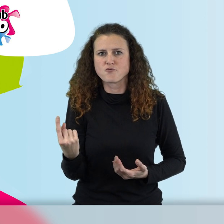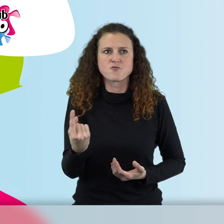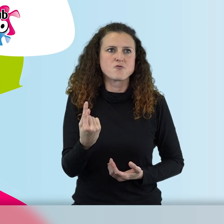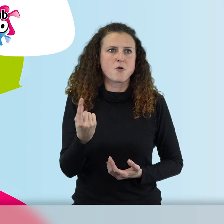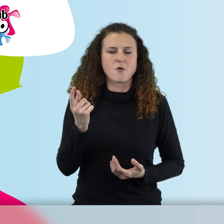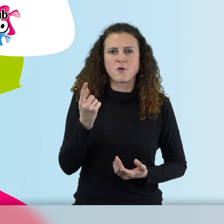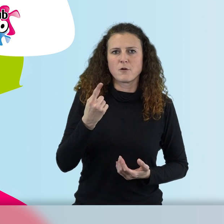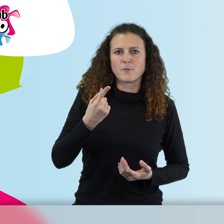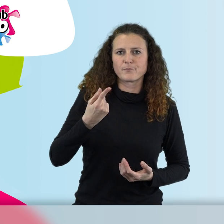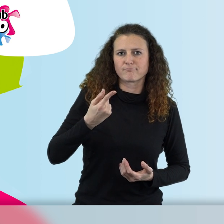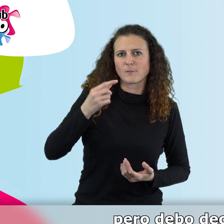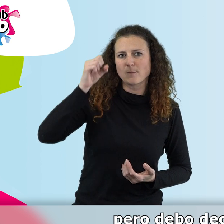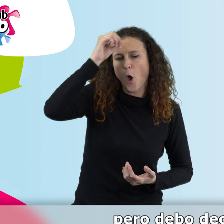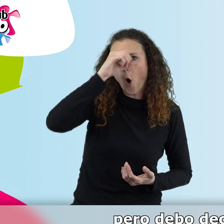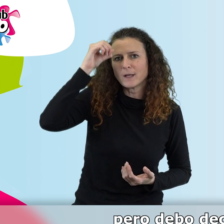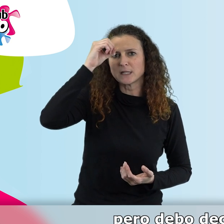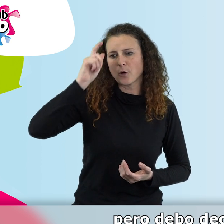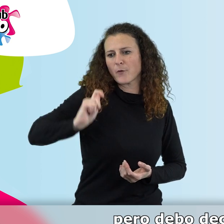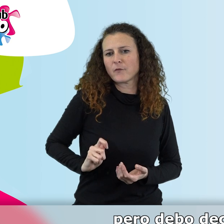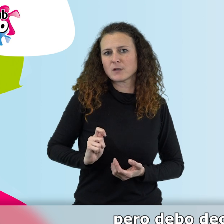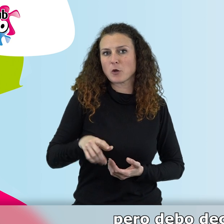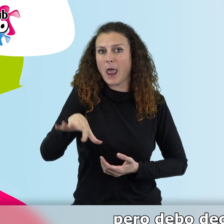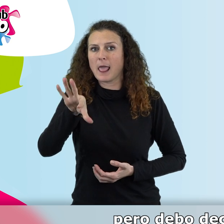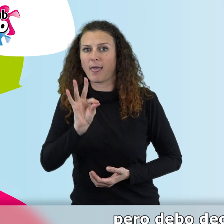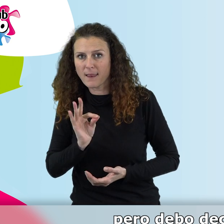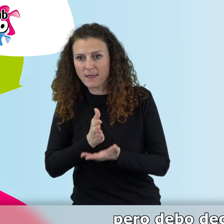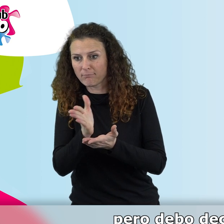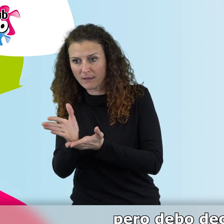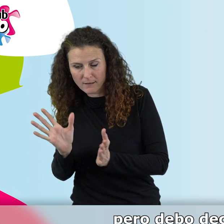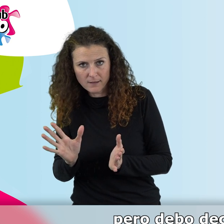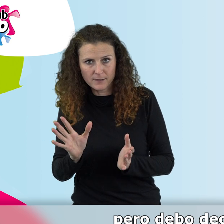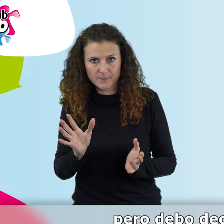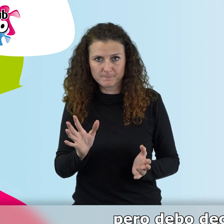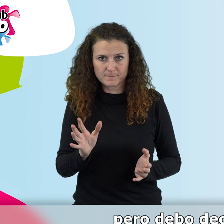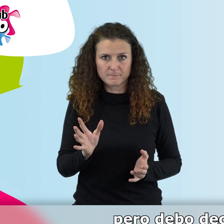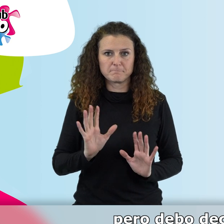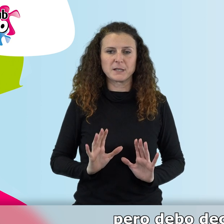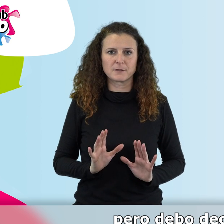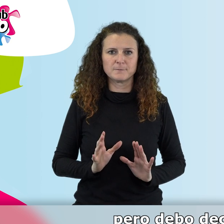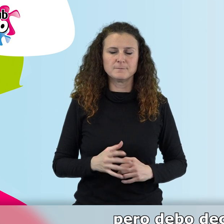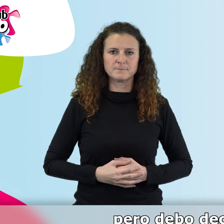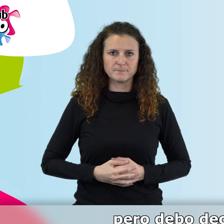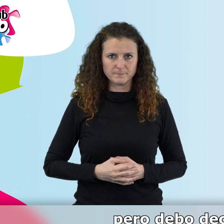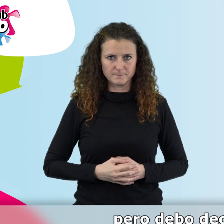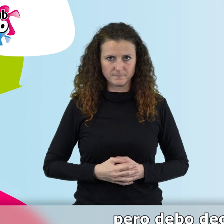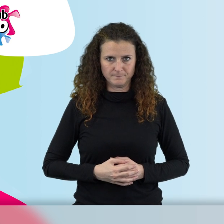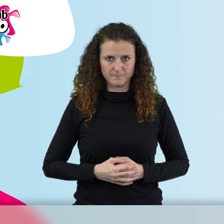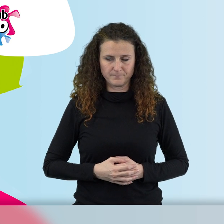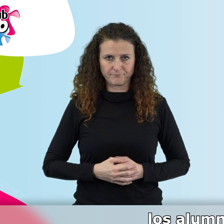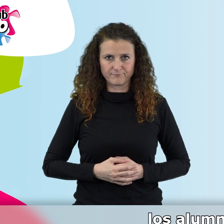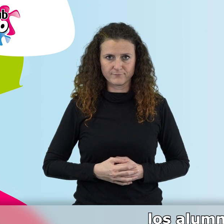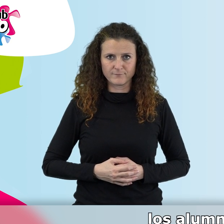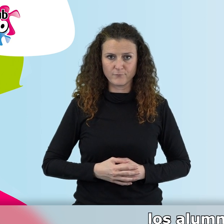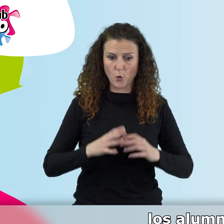profesional que uno ha optado. pero debo decir que mientras en las enseñanzas regladas